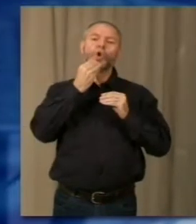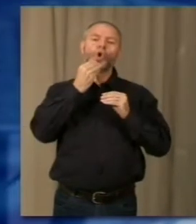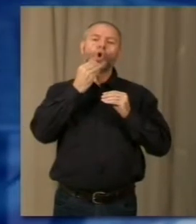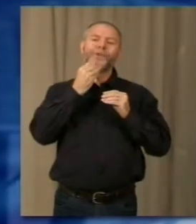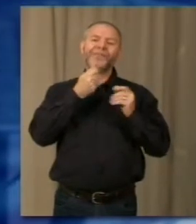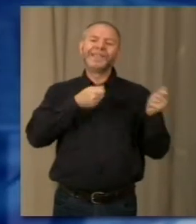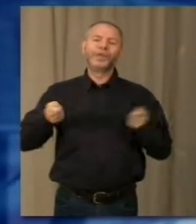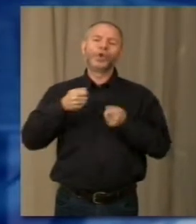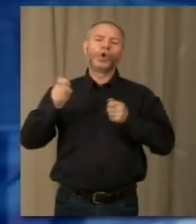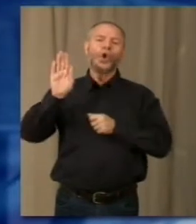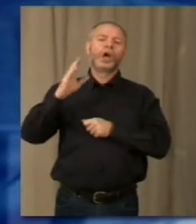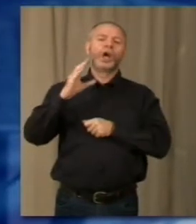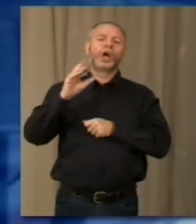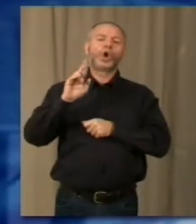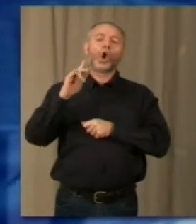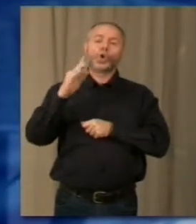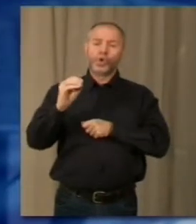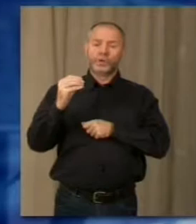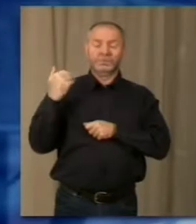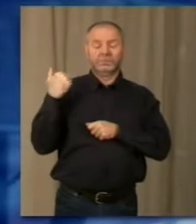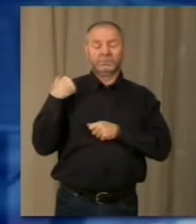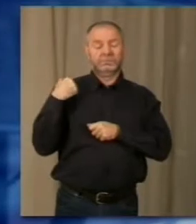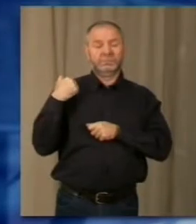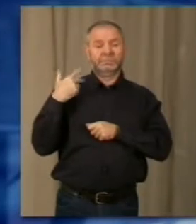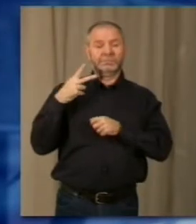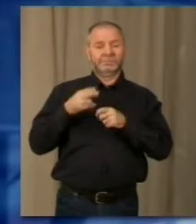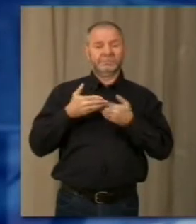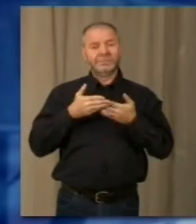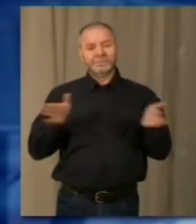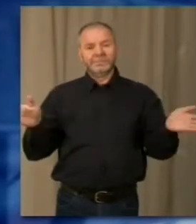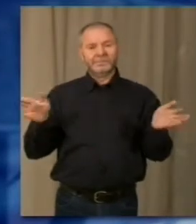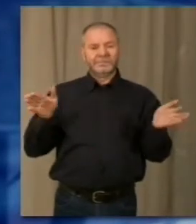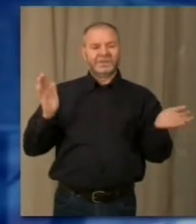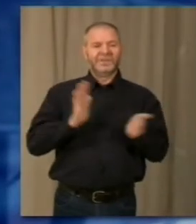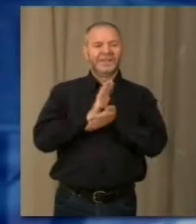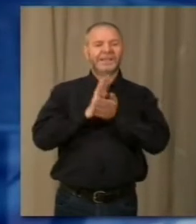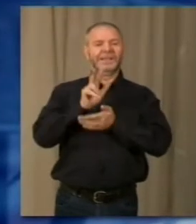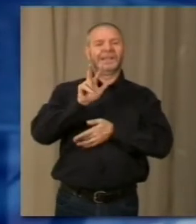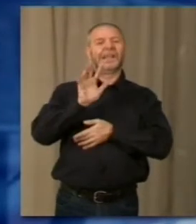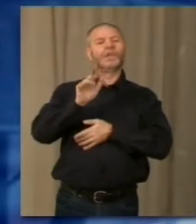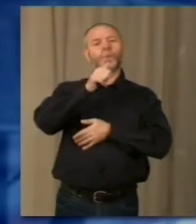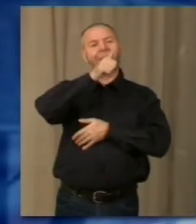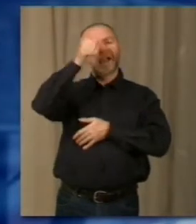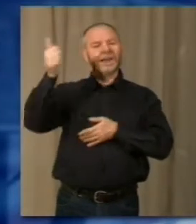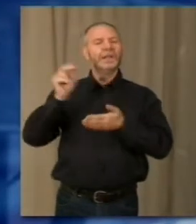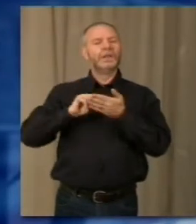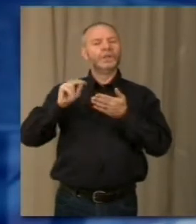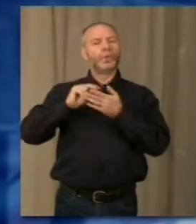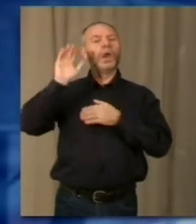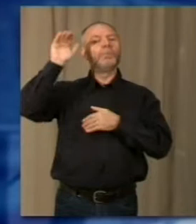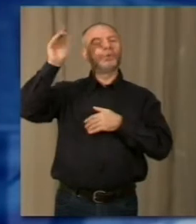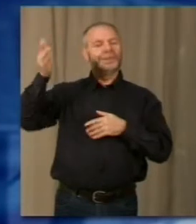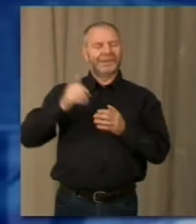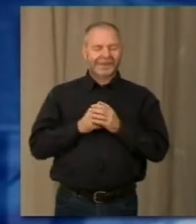emerso a margine della cerimonia svoltasi nel fine settimana nel centro antigoriano per festeggiare i 35 anni di attività della scuola montana.